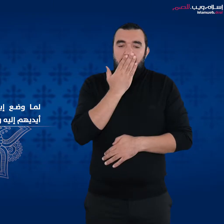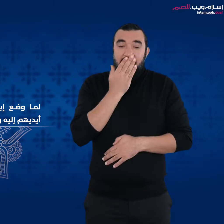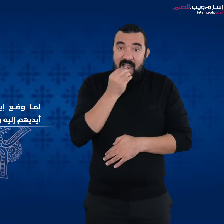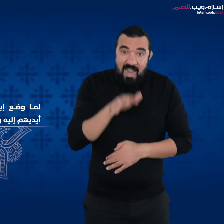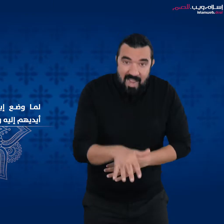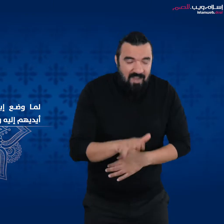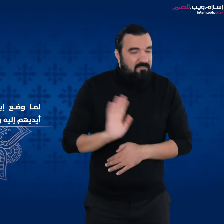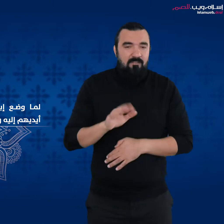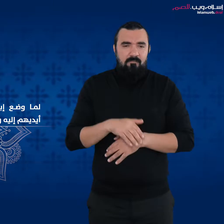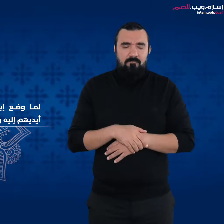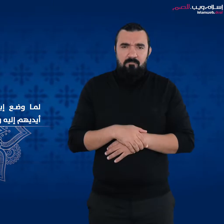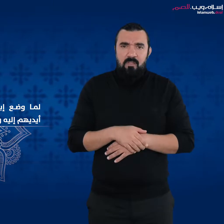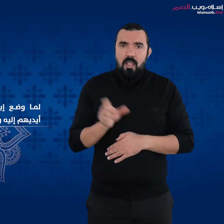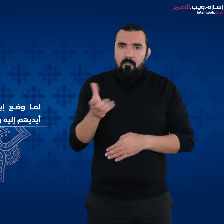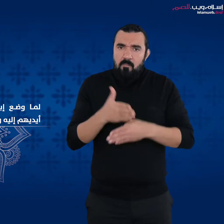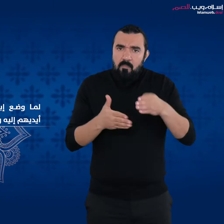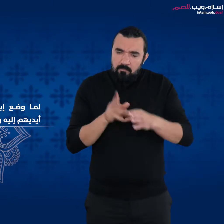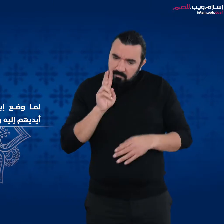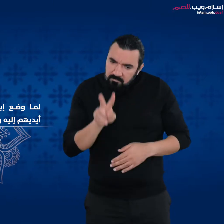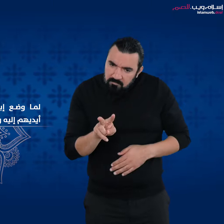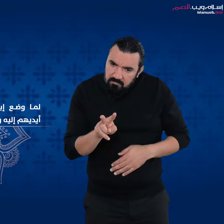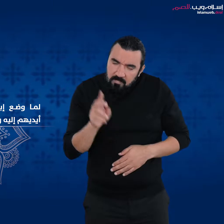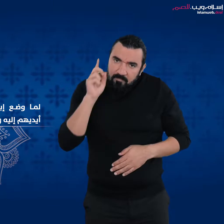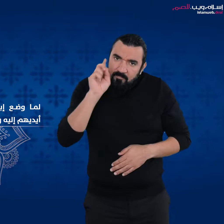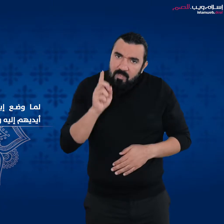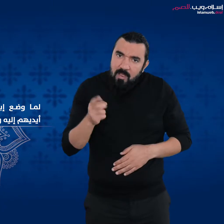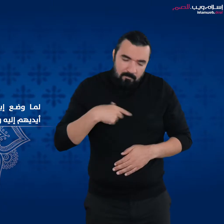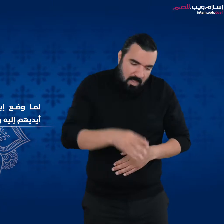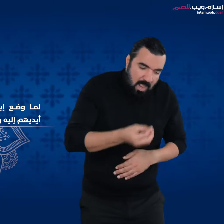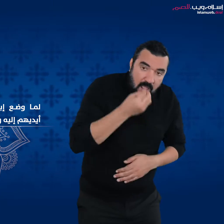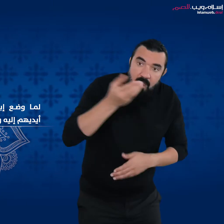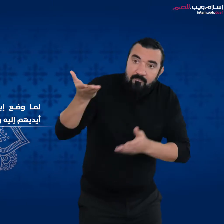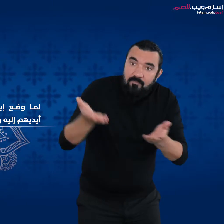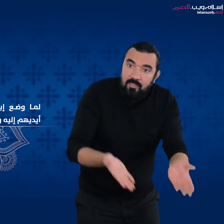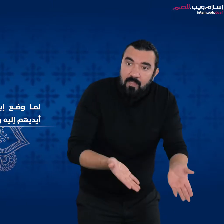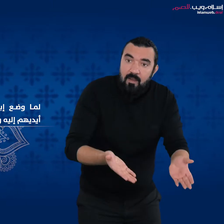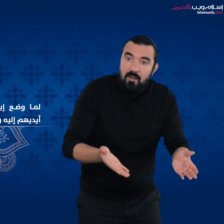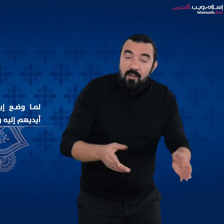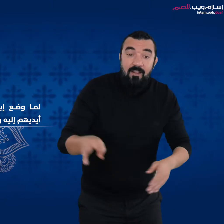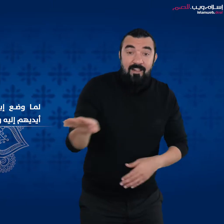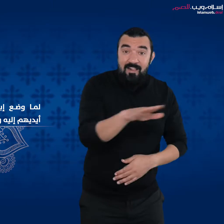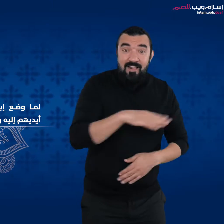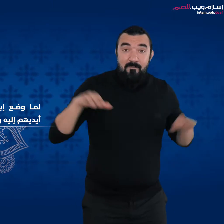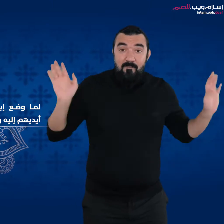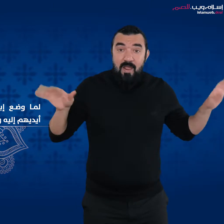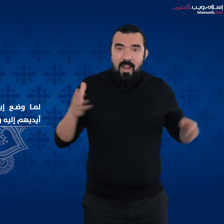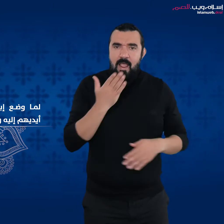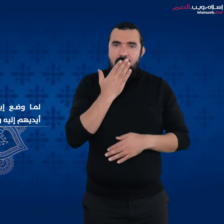لهم لم يمدوا أيديهم إليه ولم يأكلوا منه